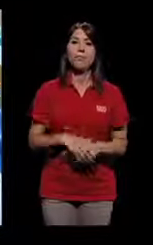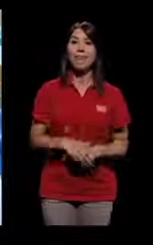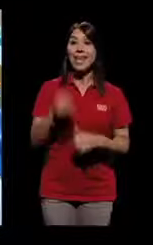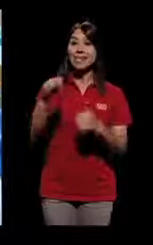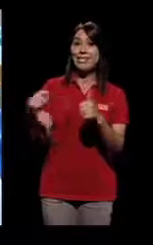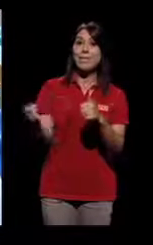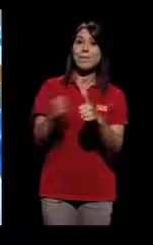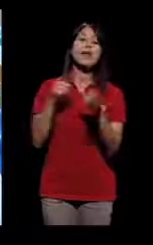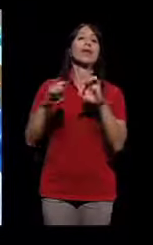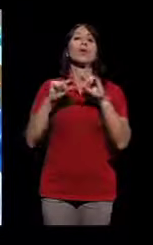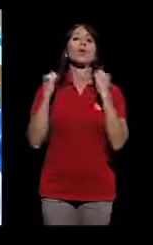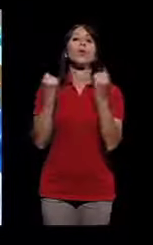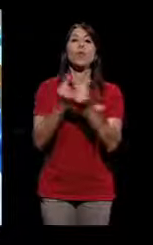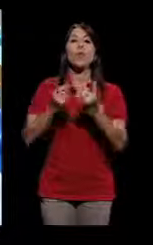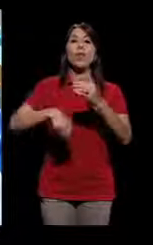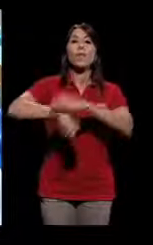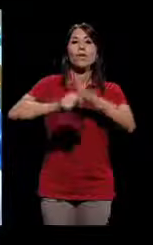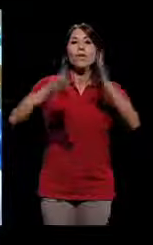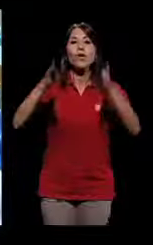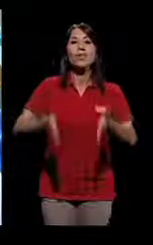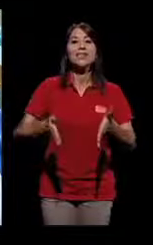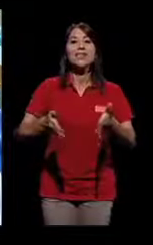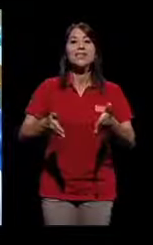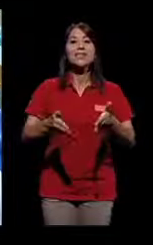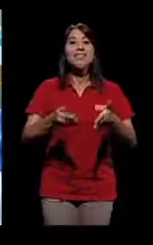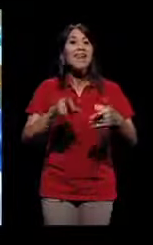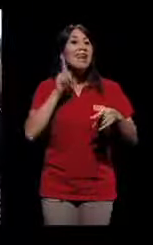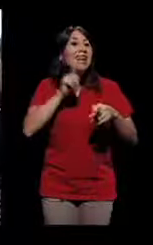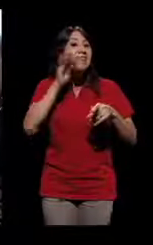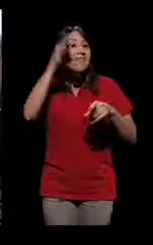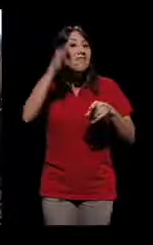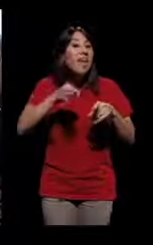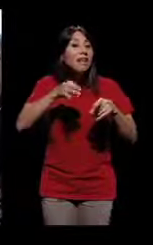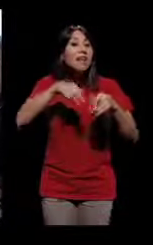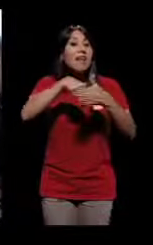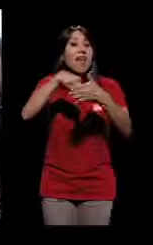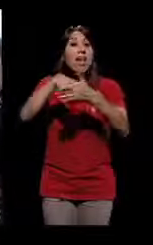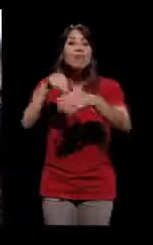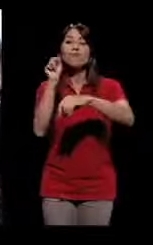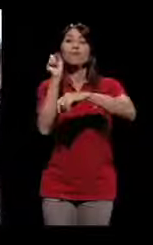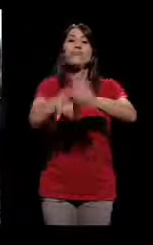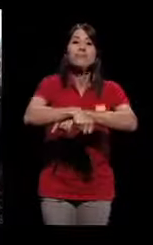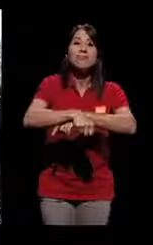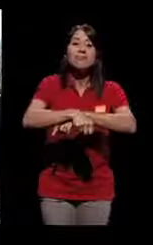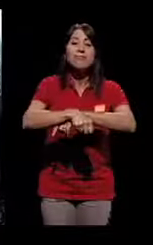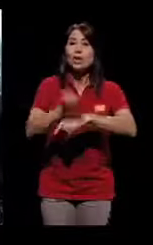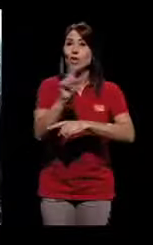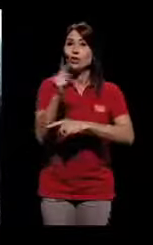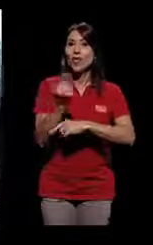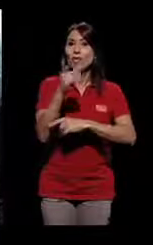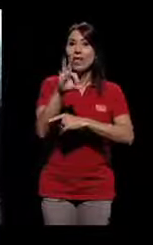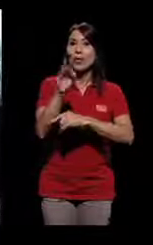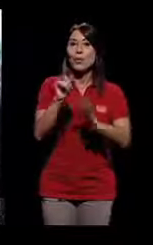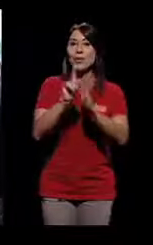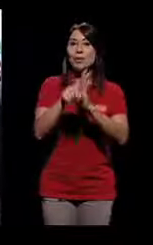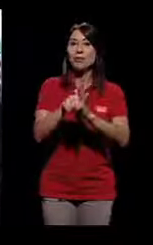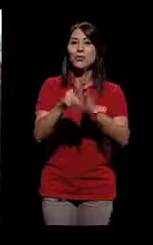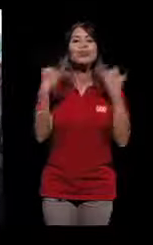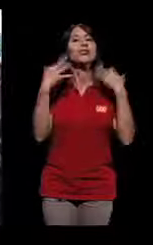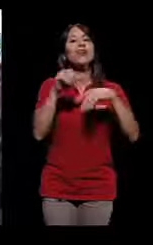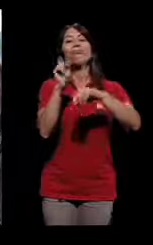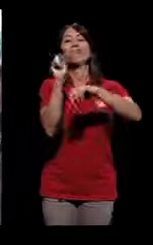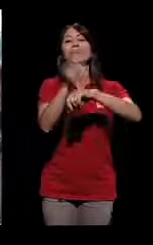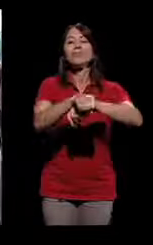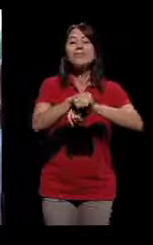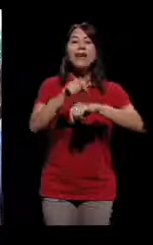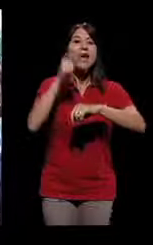enseñanza, no era en carga de trabajo fuerte, ni mucho menos. Esta primera generación de futbolistas rompió todo mito